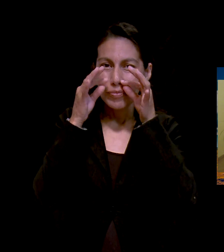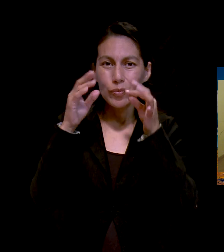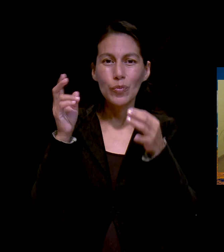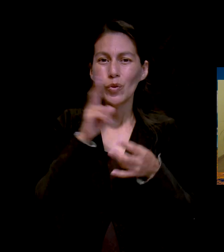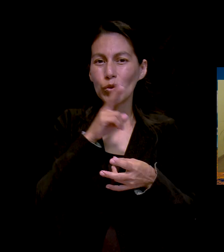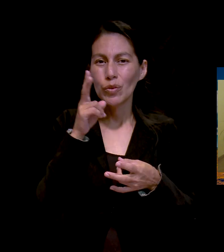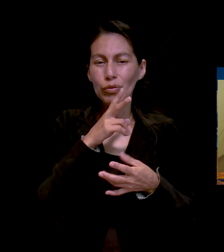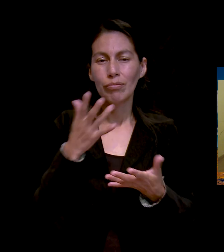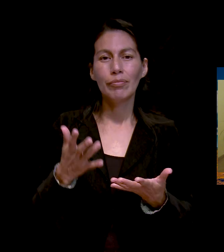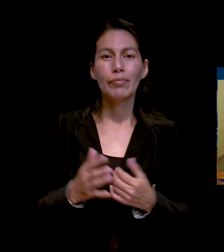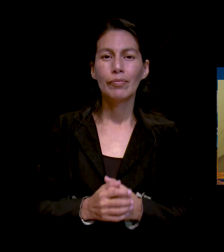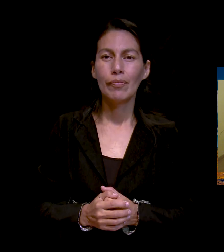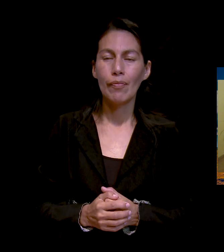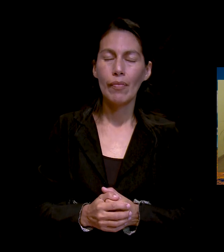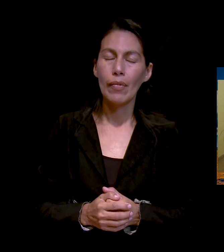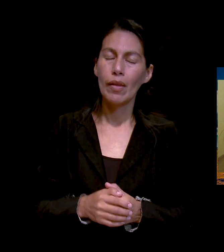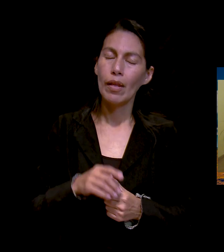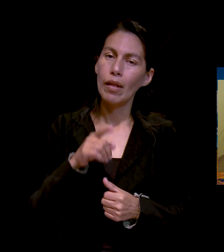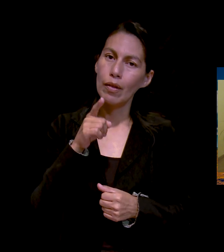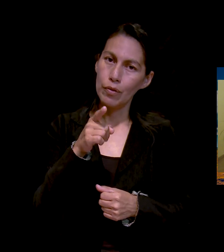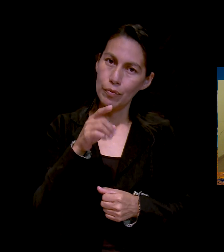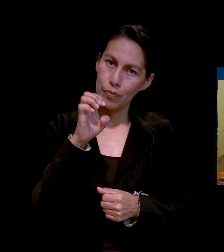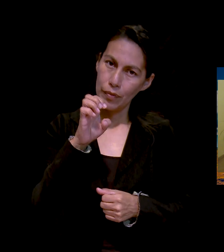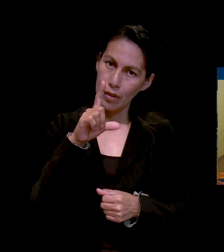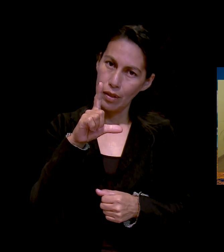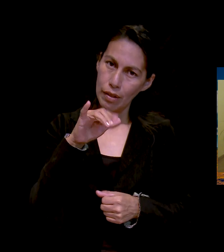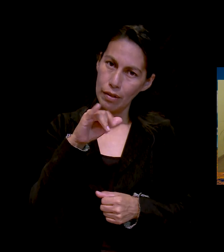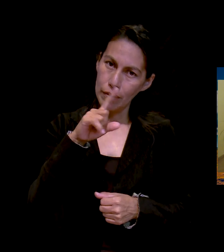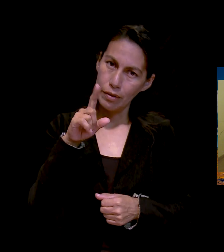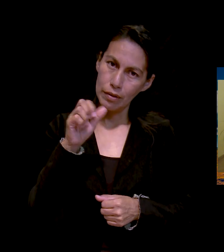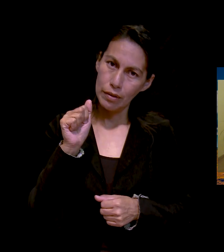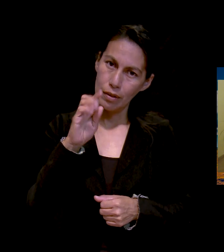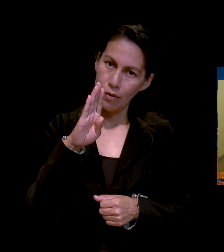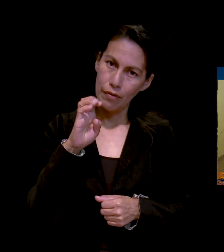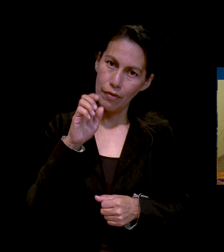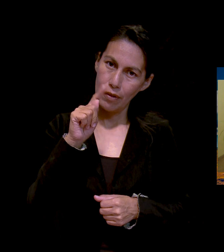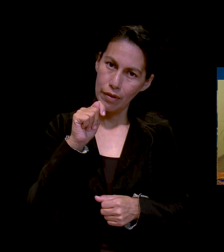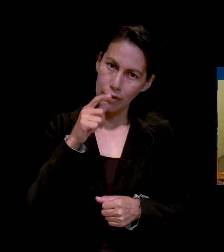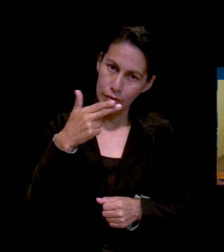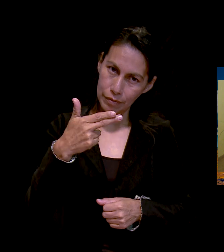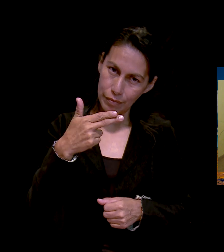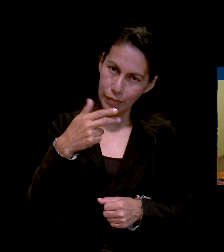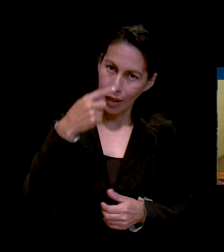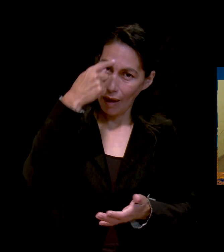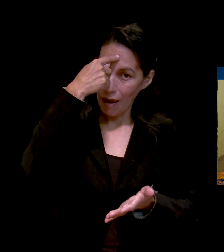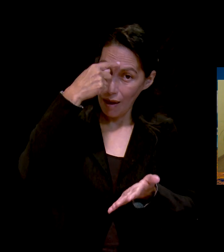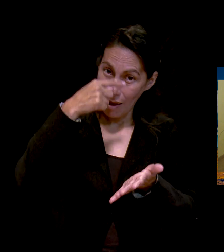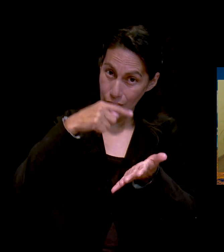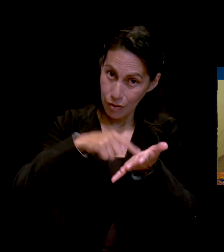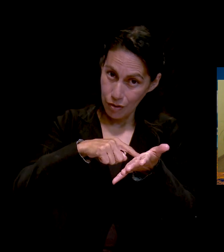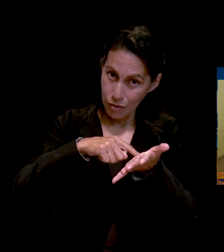cree en Dios. Aférrate a sus promesas y nosotros estaremos orando también. Somos los esposos